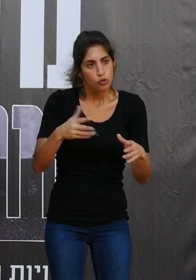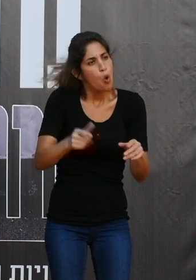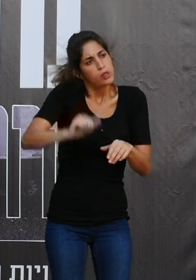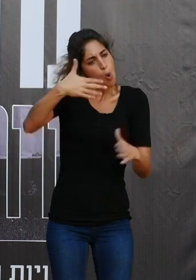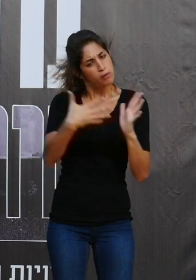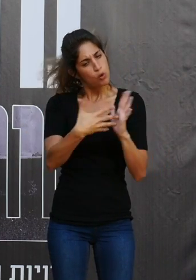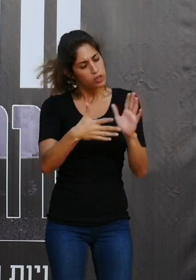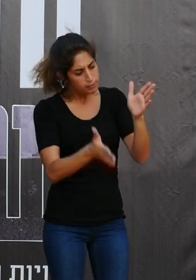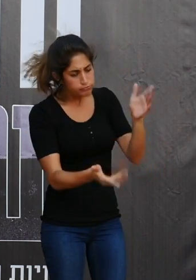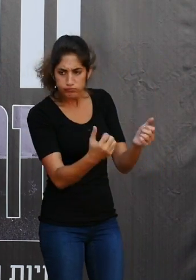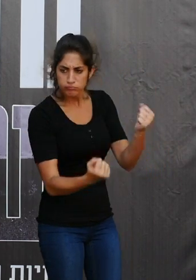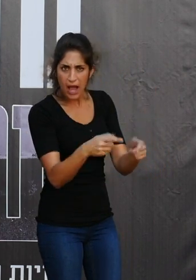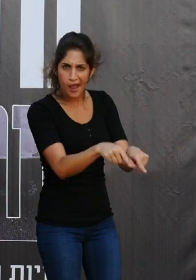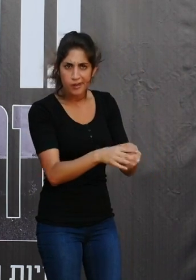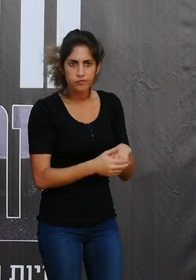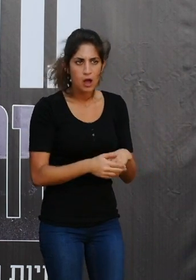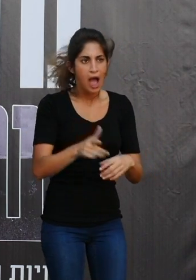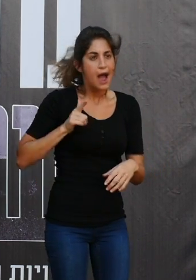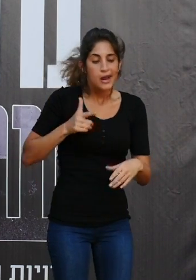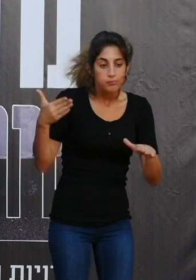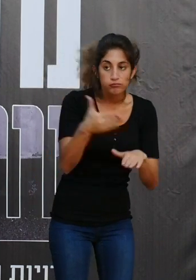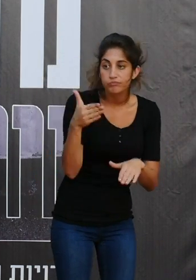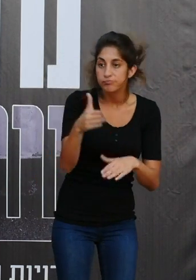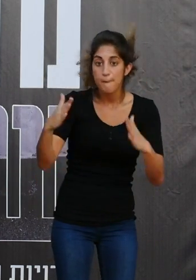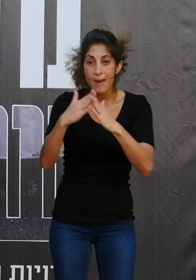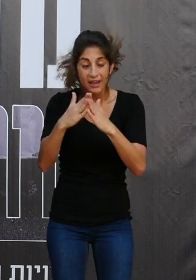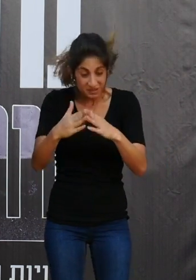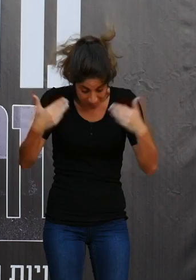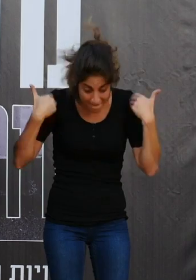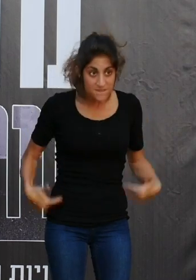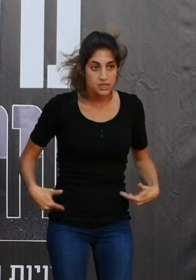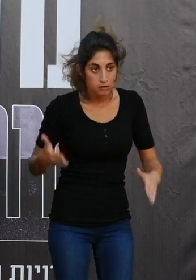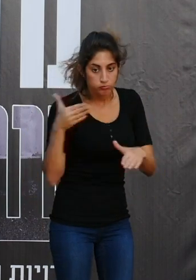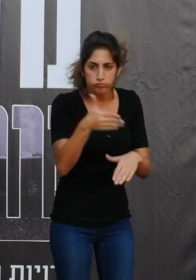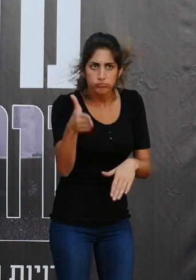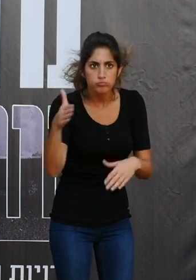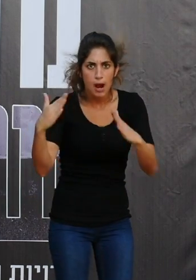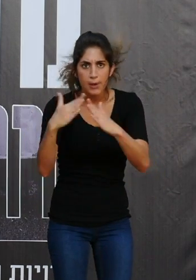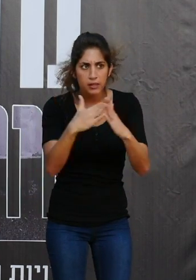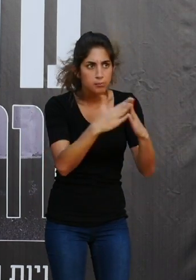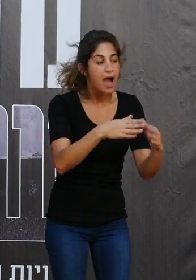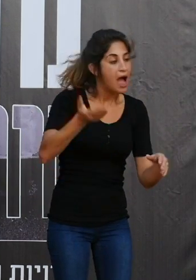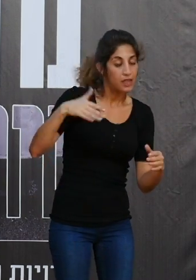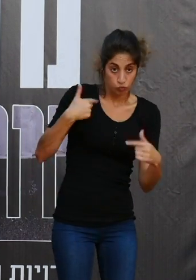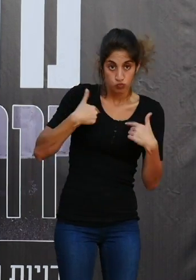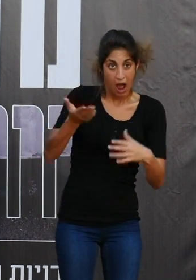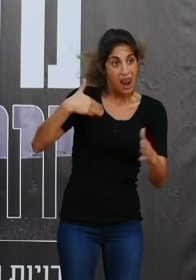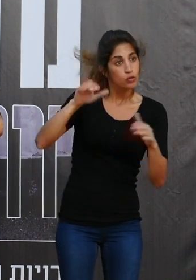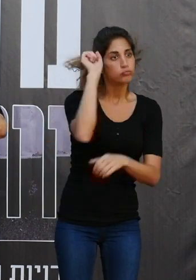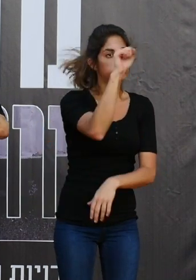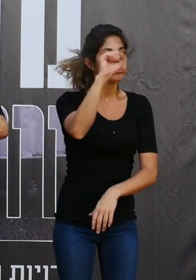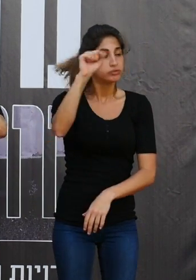החיילים במקביל נכנסו לכל בית בשכונה פיזית, הלכנו ודפקנו בדלתות